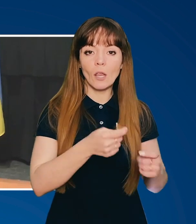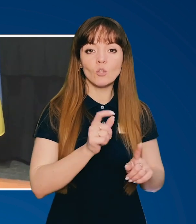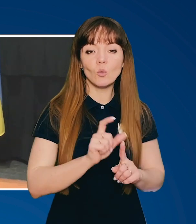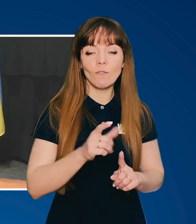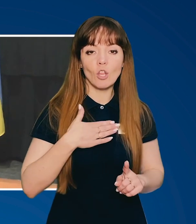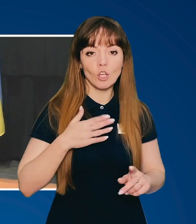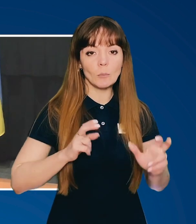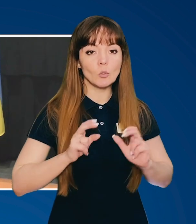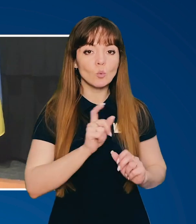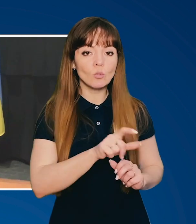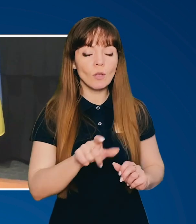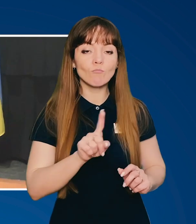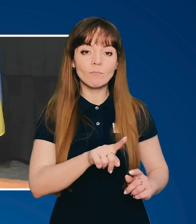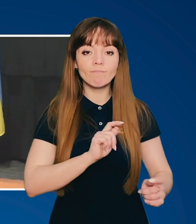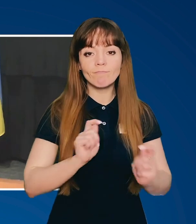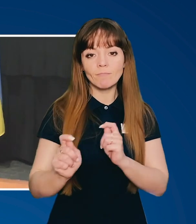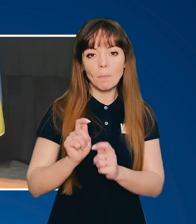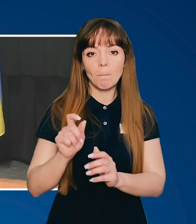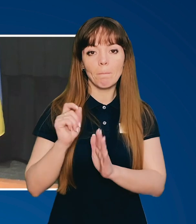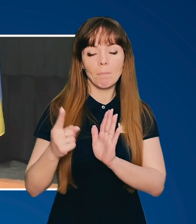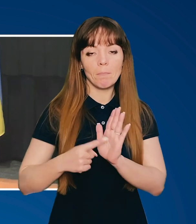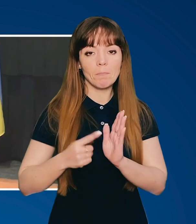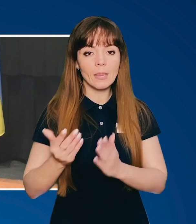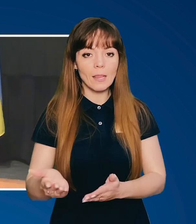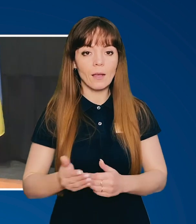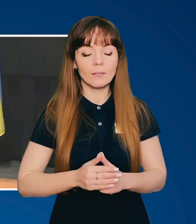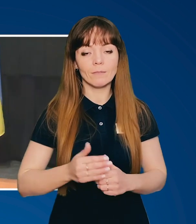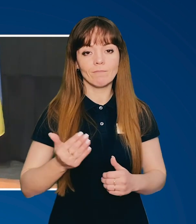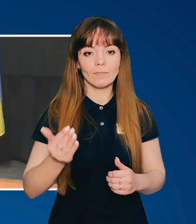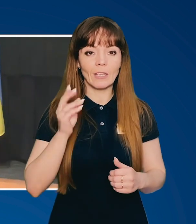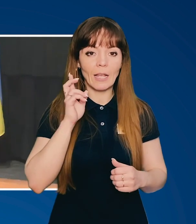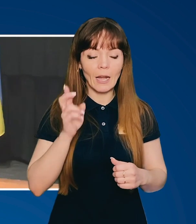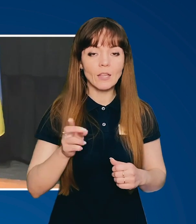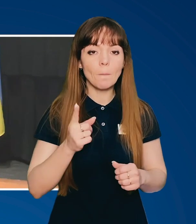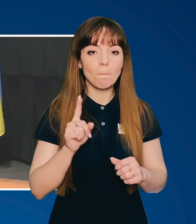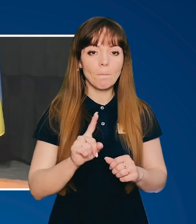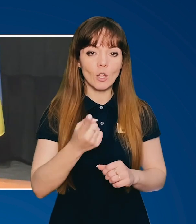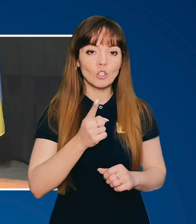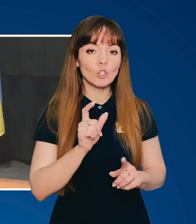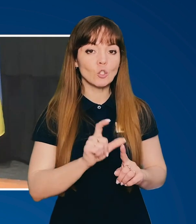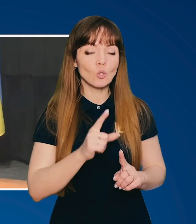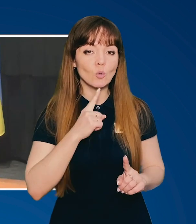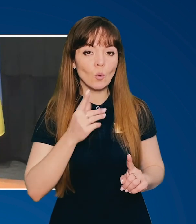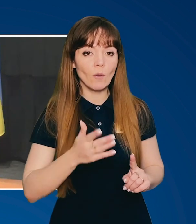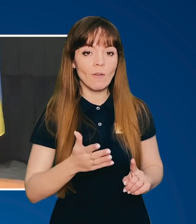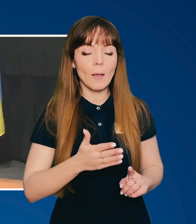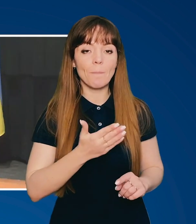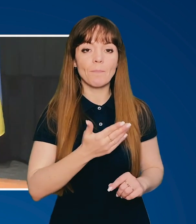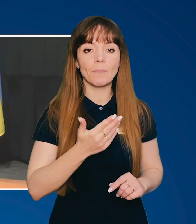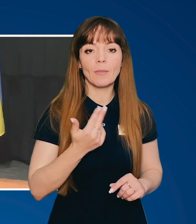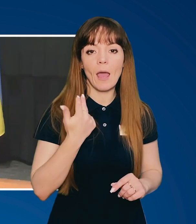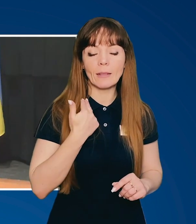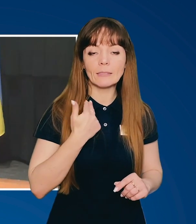нашим студентам, щоб вони задали свої питання і звідси, і з усієї країни. По-перше слово, Анні,